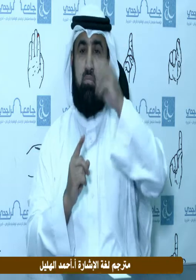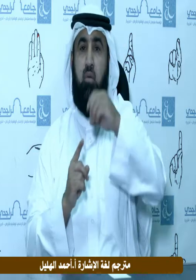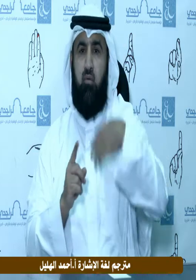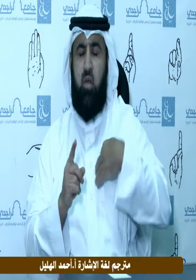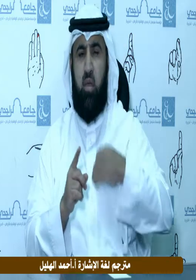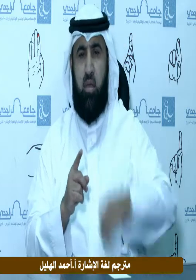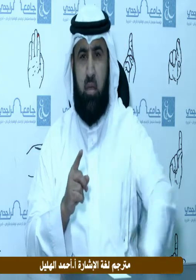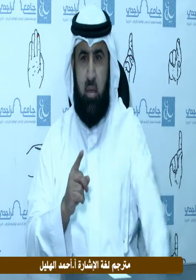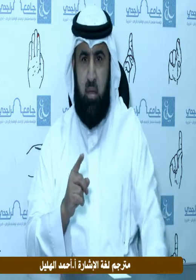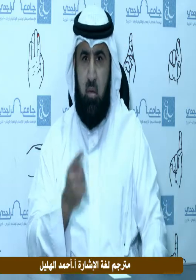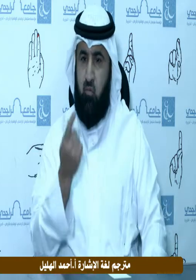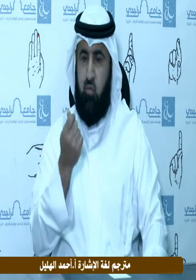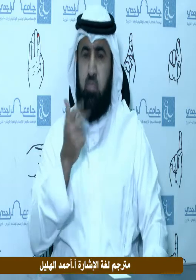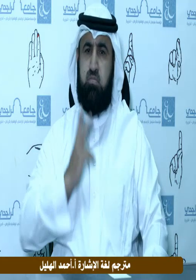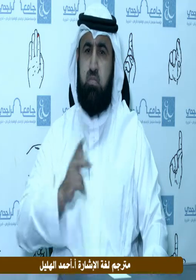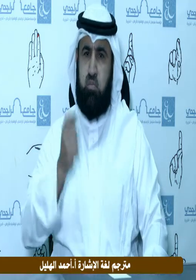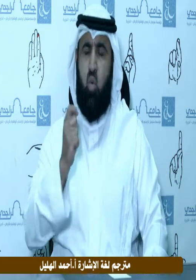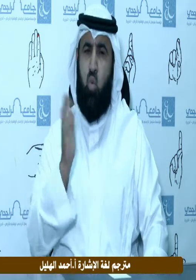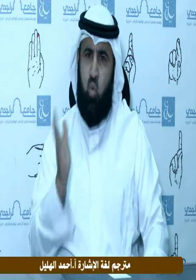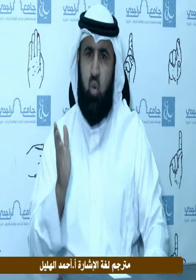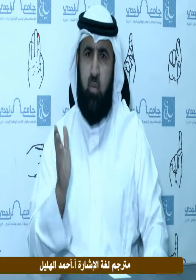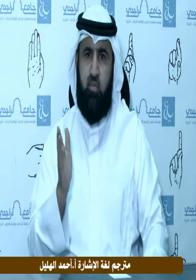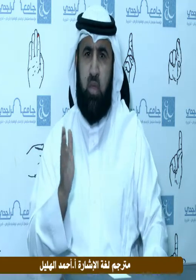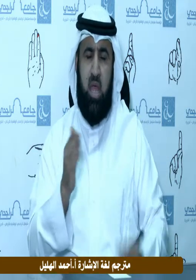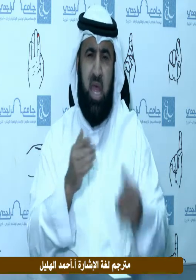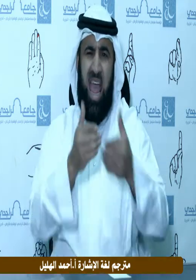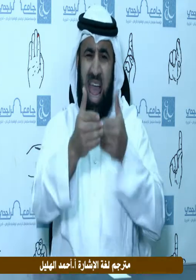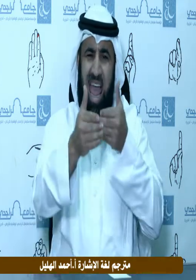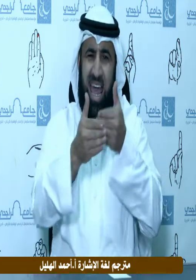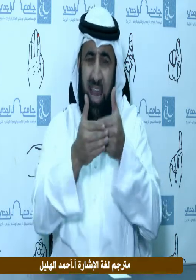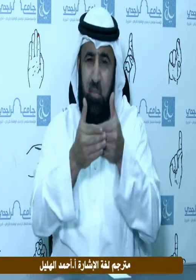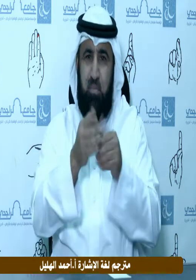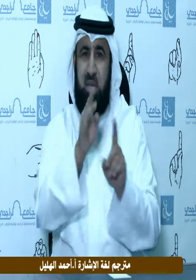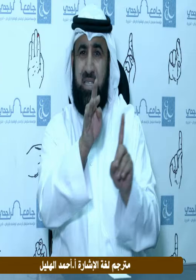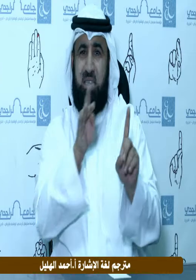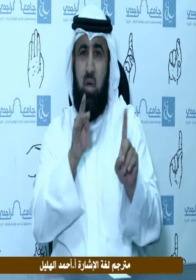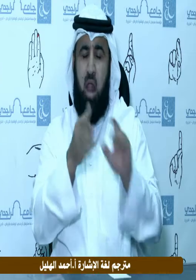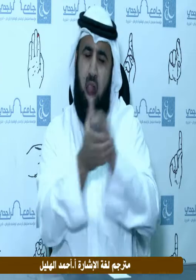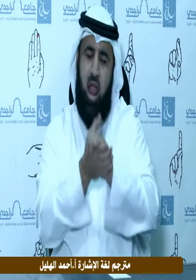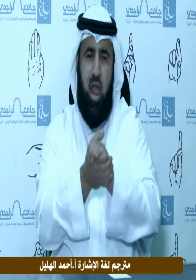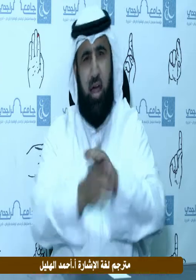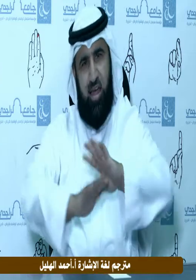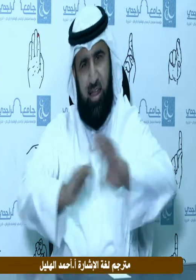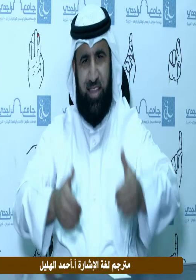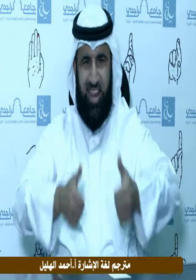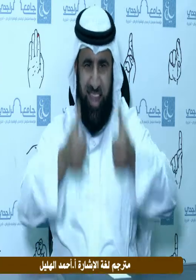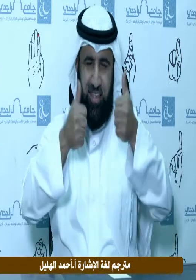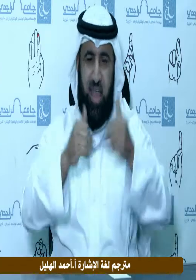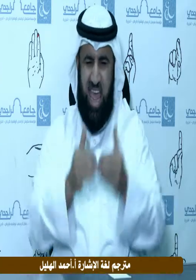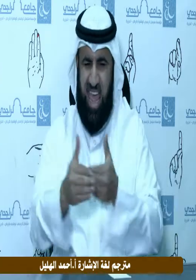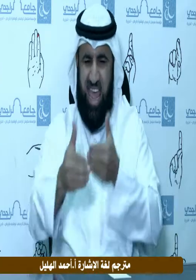بشيء من المال ولما قرب الزواج بعد عقد النكاح